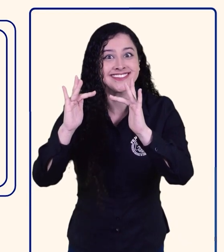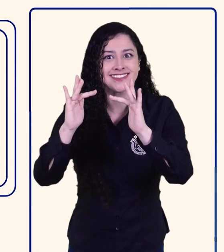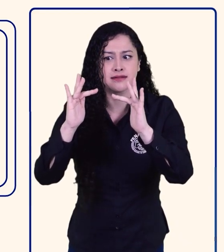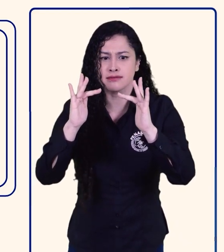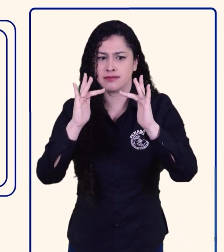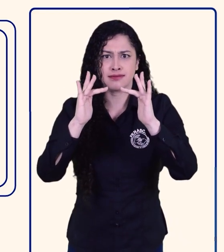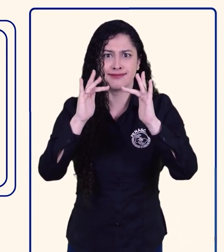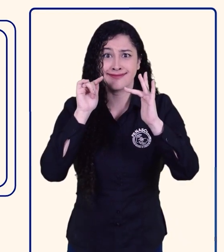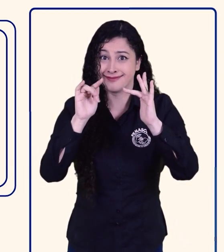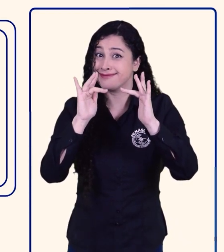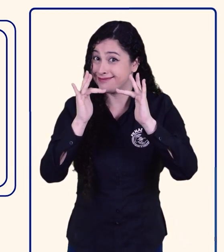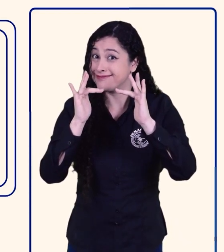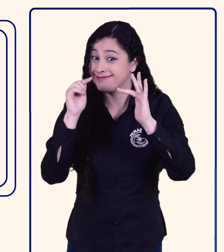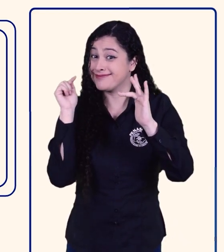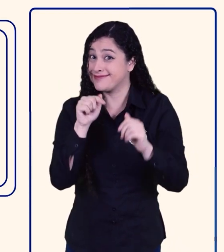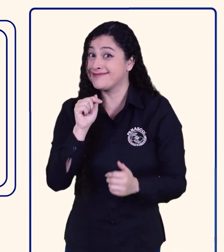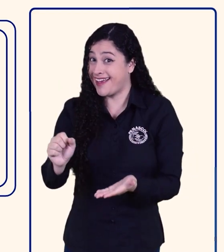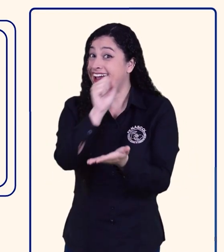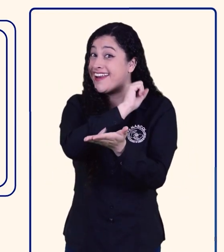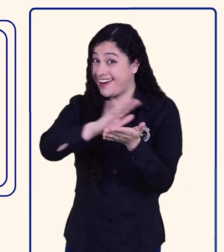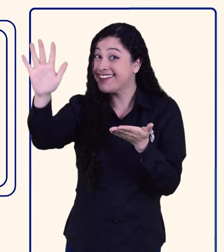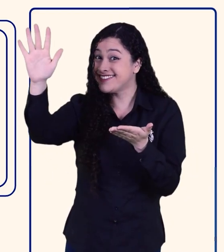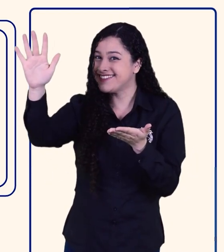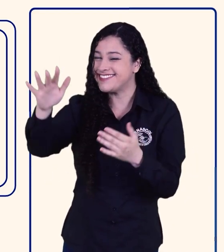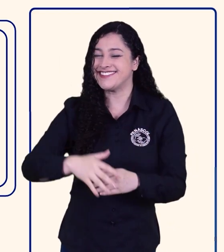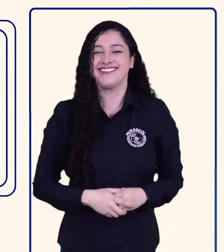Que además es gratis. ¡Gracias!